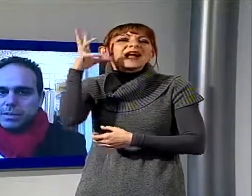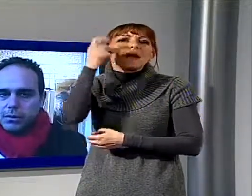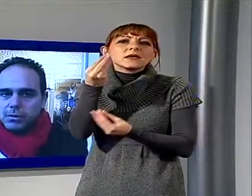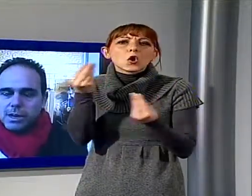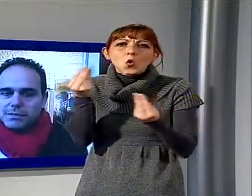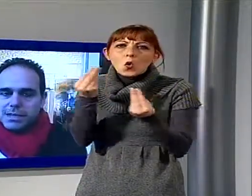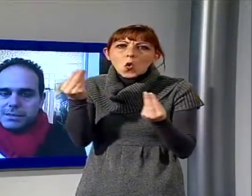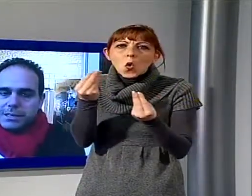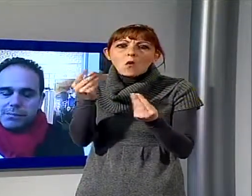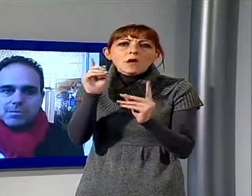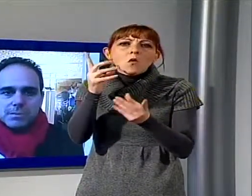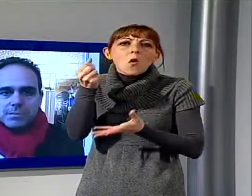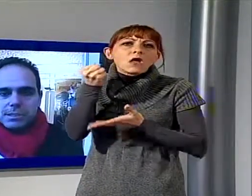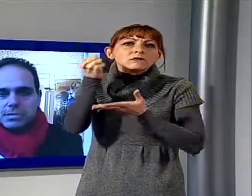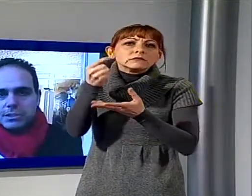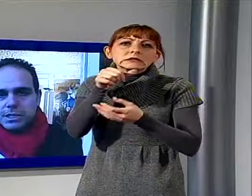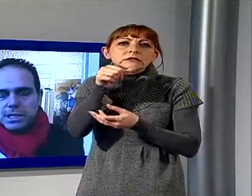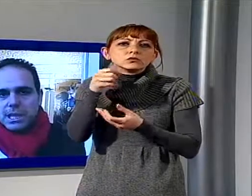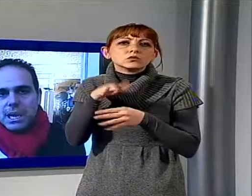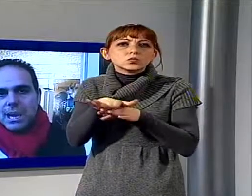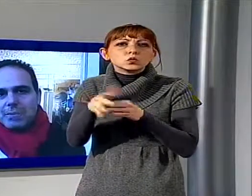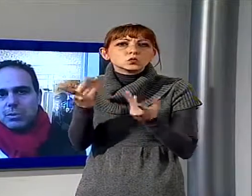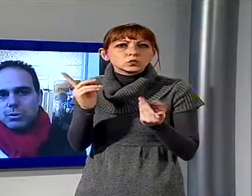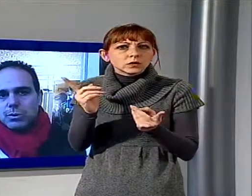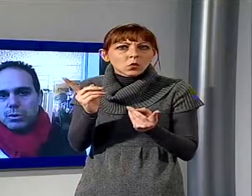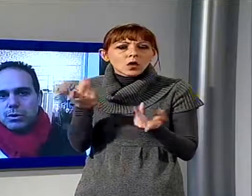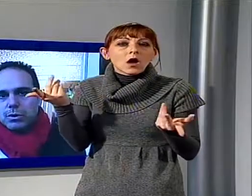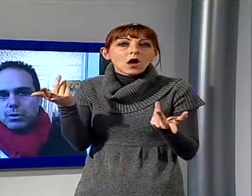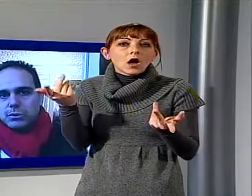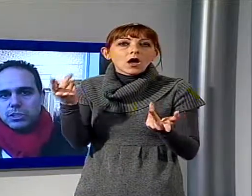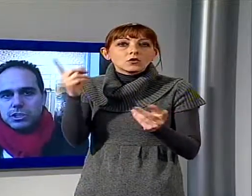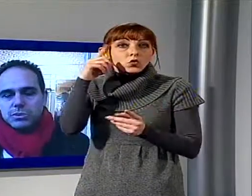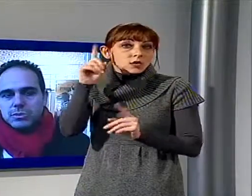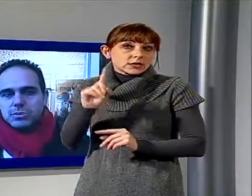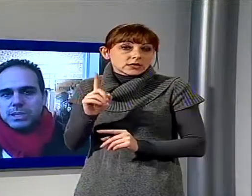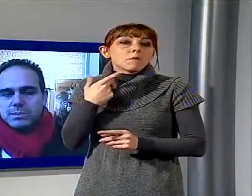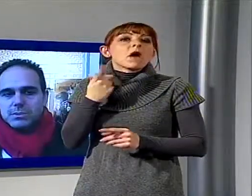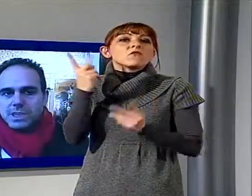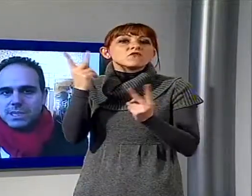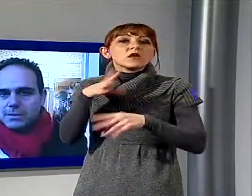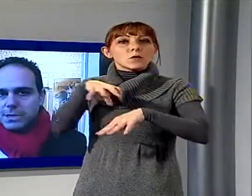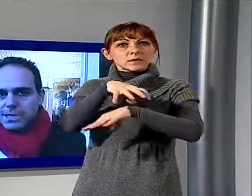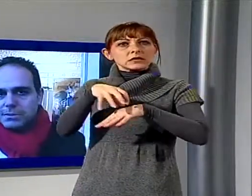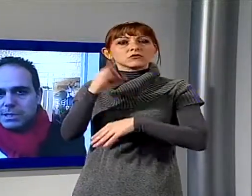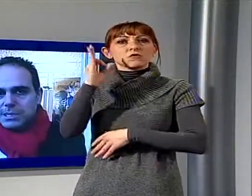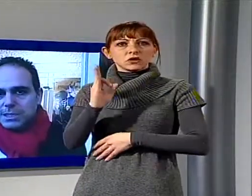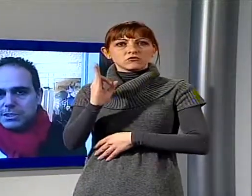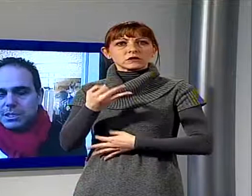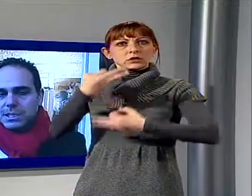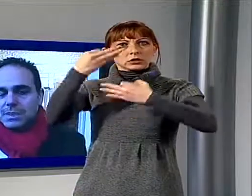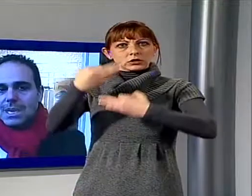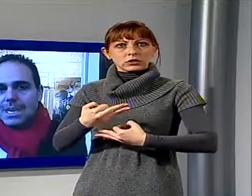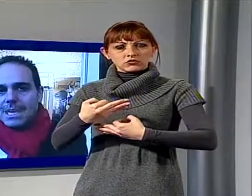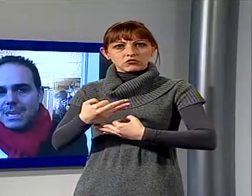con quali finanziamenti. Però il ministro Franceschini è molto deciso su questo, ci ha tranquillizzato me e